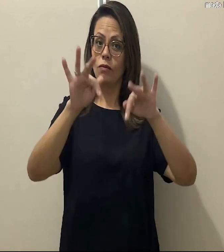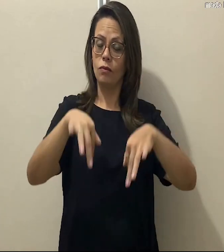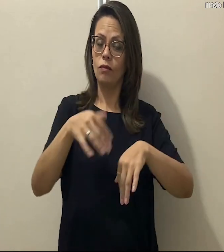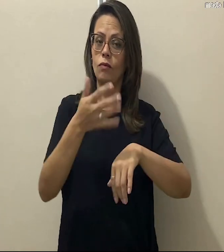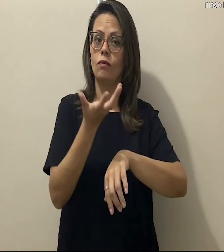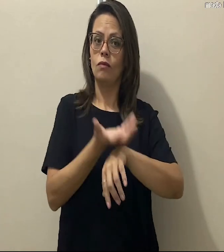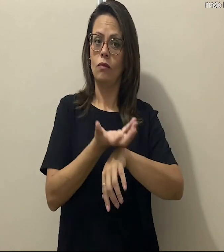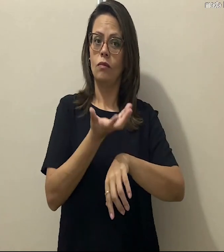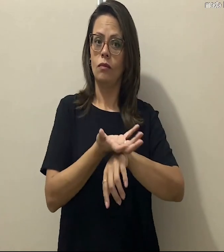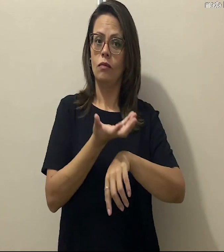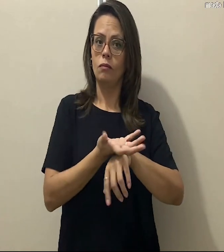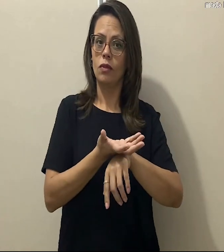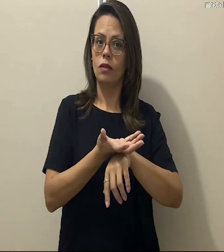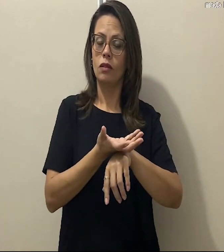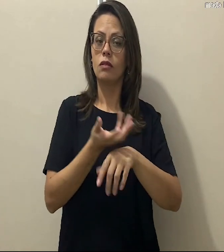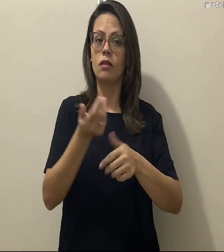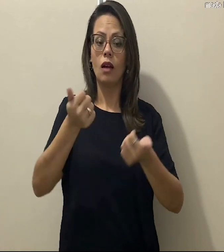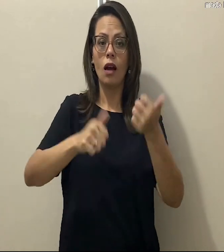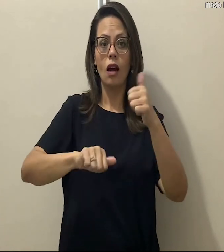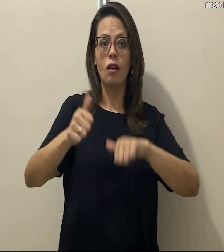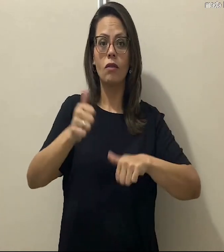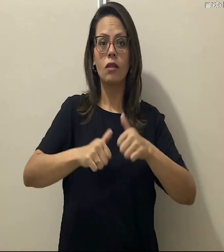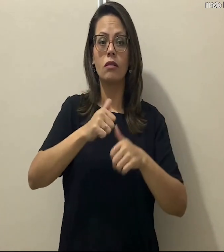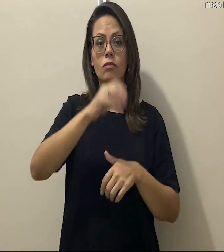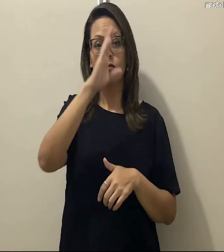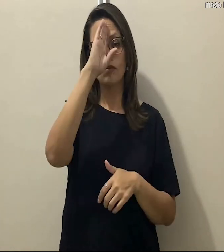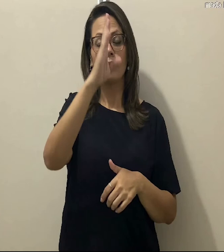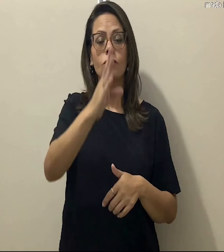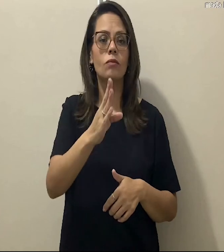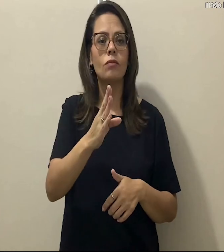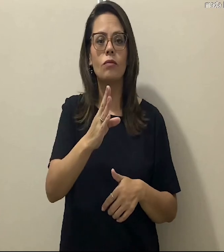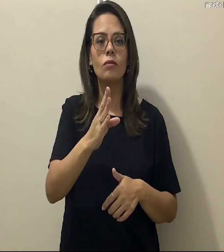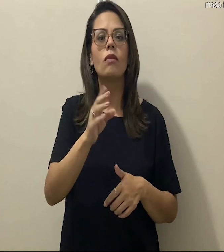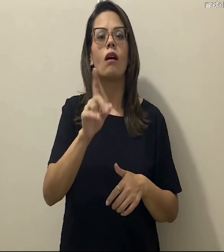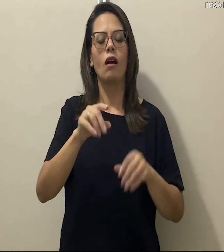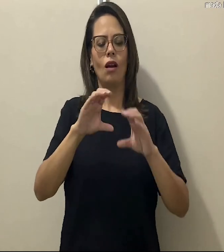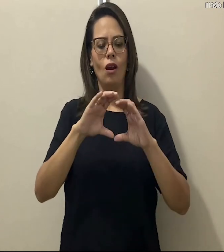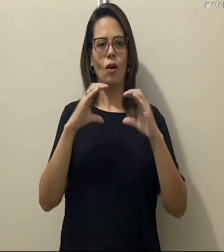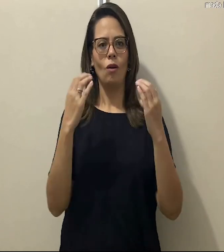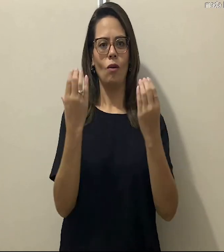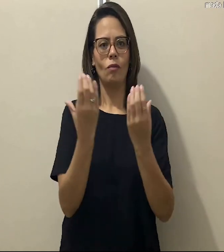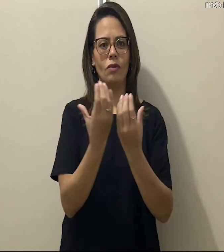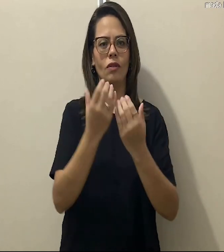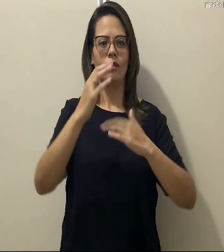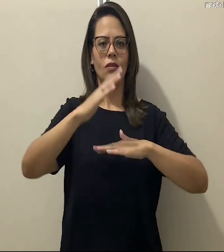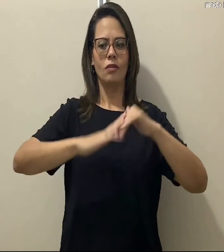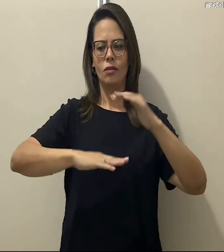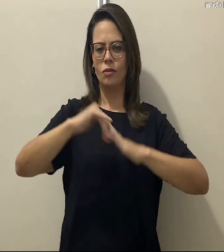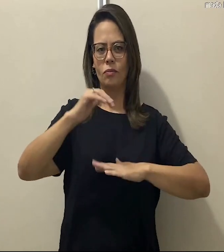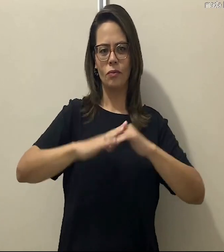Também, ao final da disciplina, nós teremos uma avaliação, que será a avaliação principal. Será uma comunidade de prática.